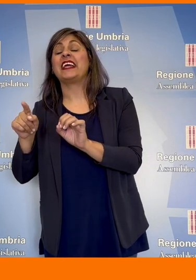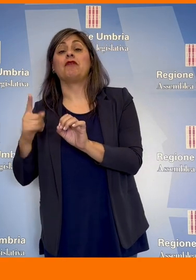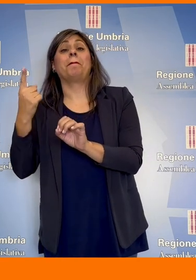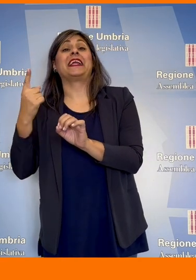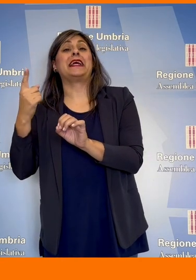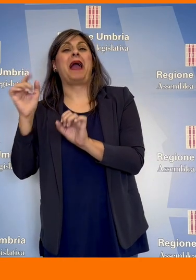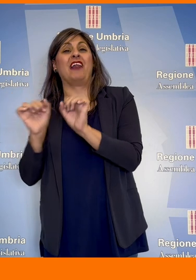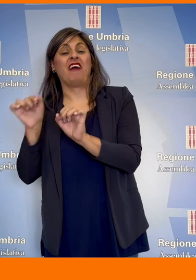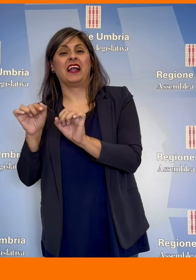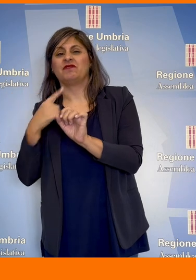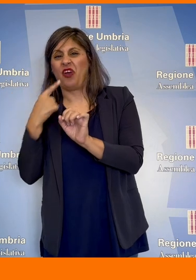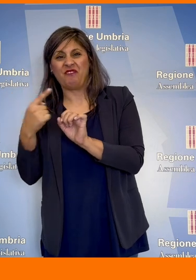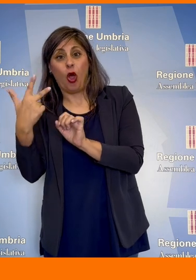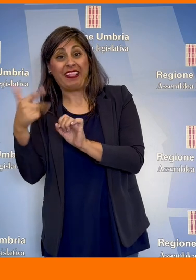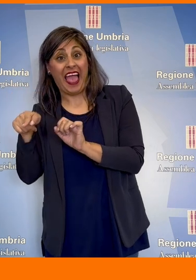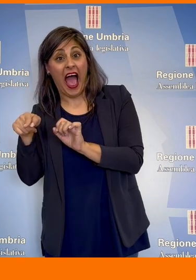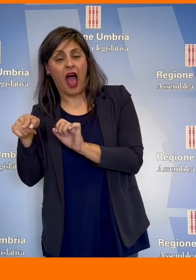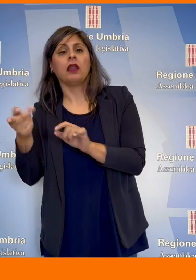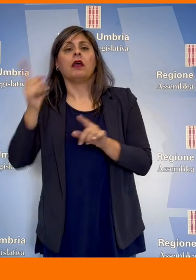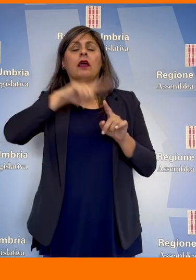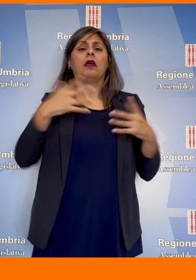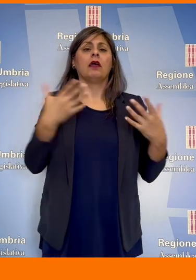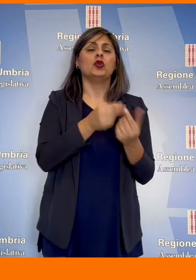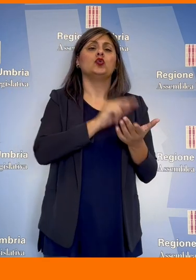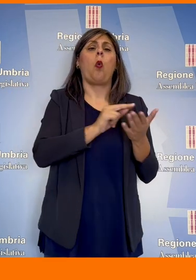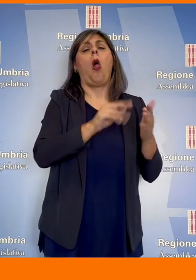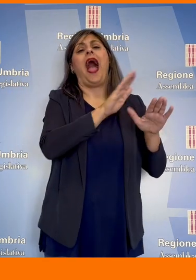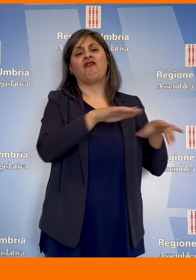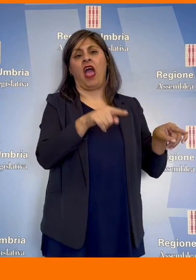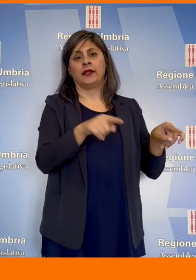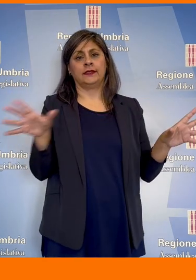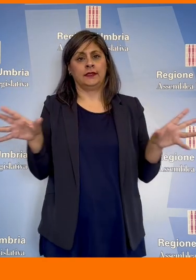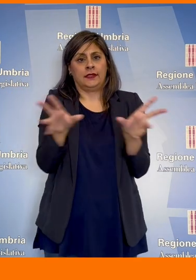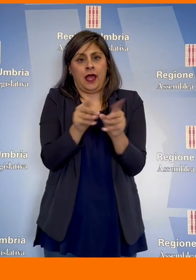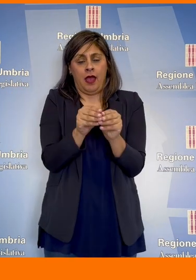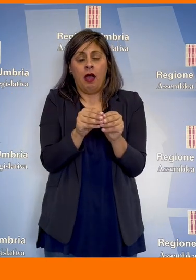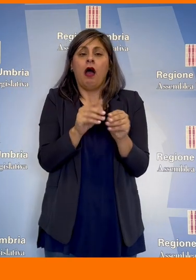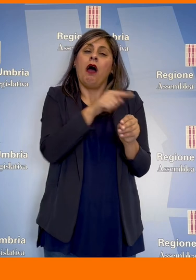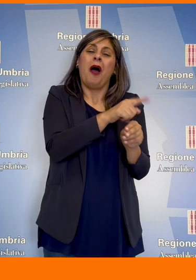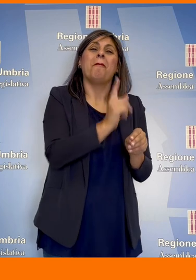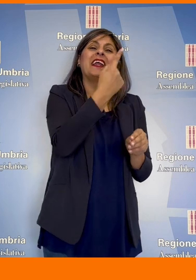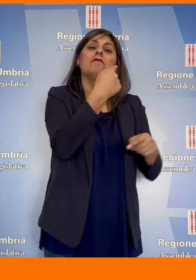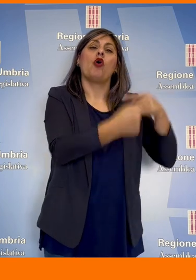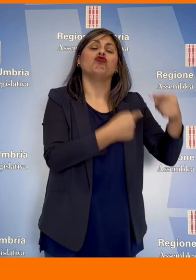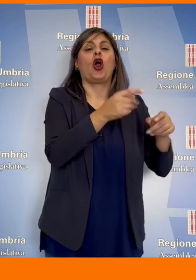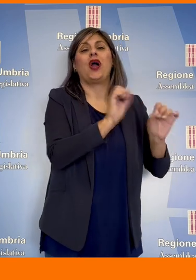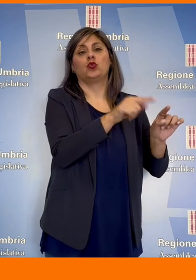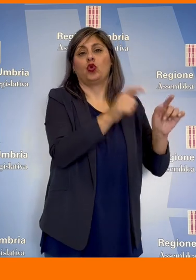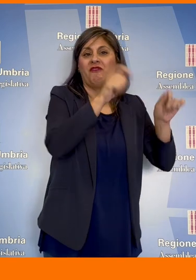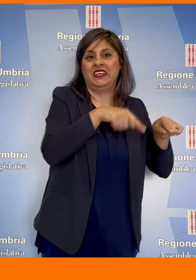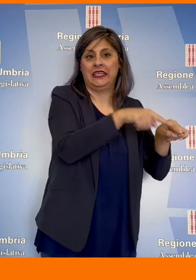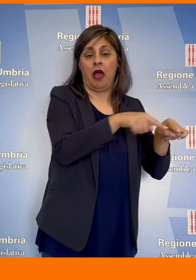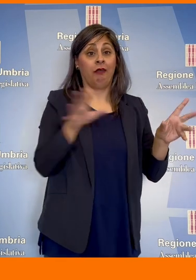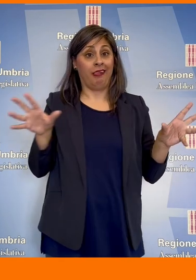per la prima infanzia fino a tre anni di età e la scuola dell'infanzia con cui si avvia invece il primo ciclo di istruzione.